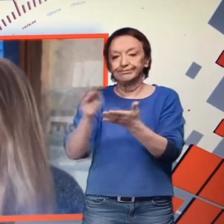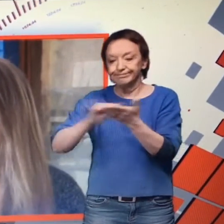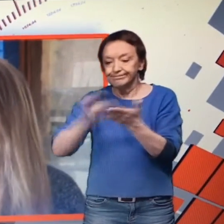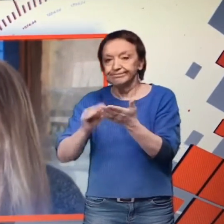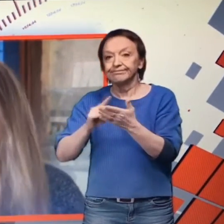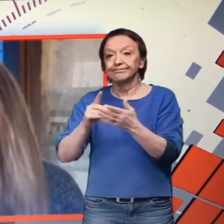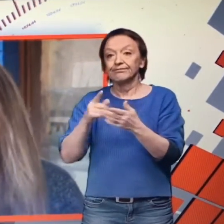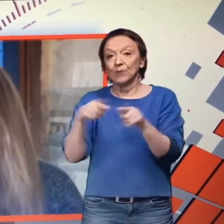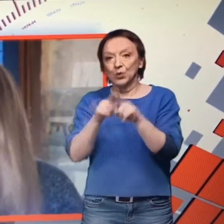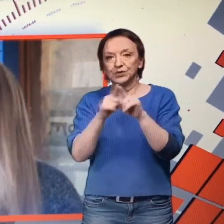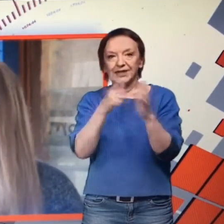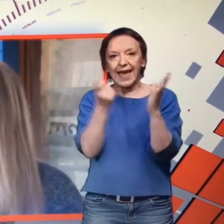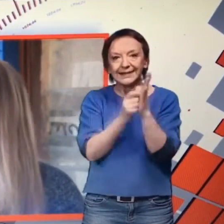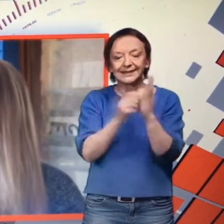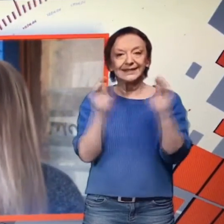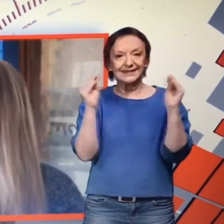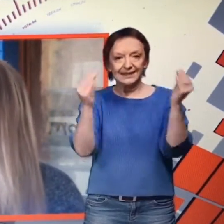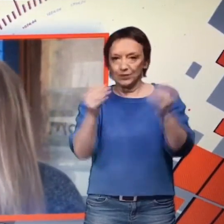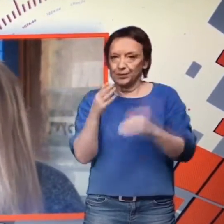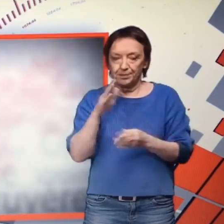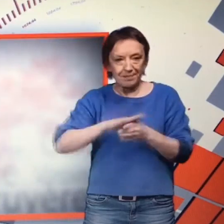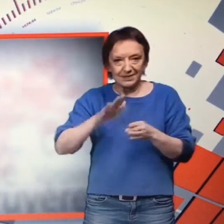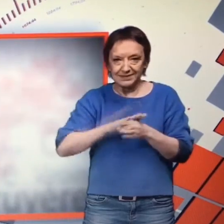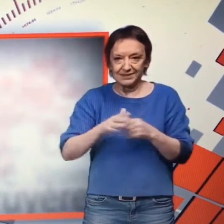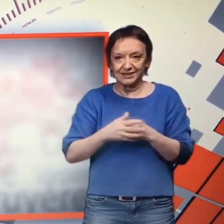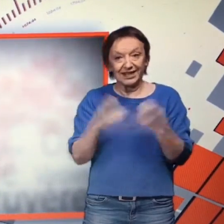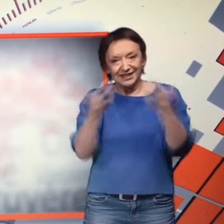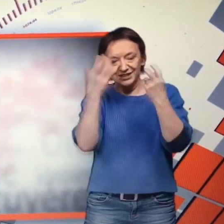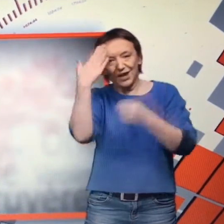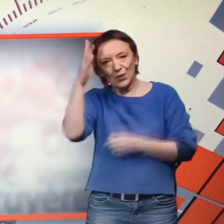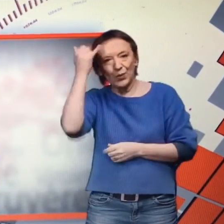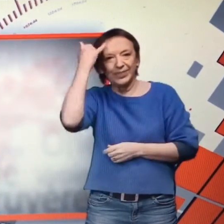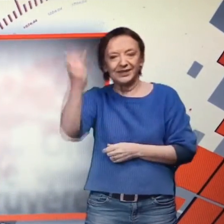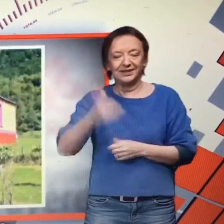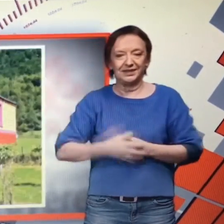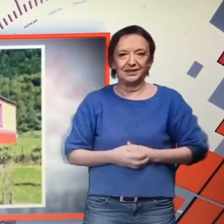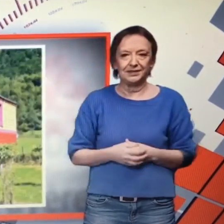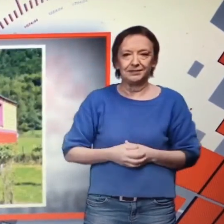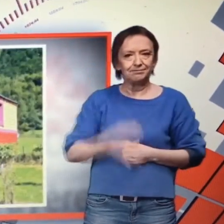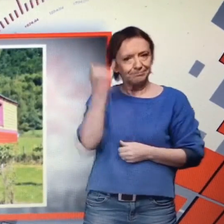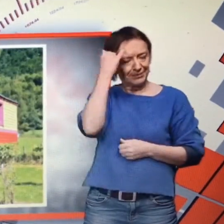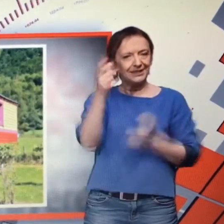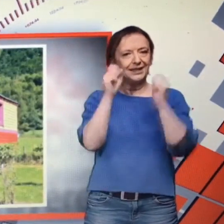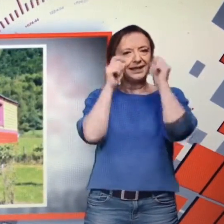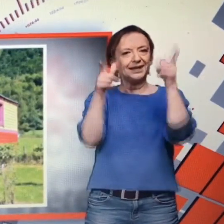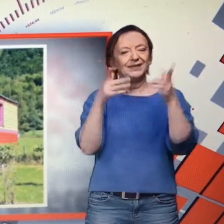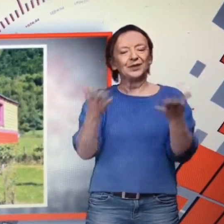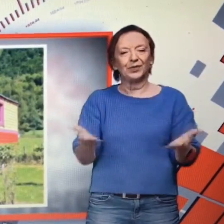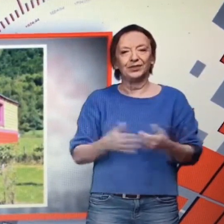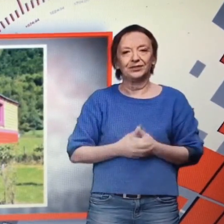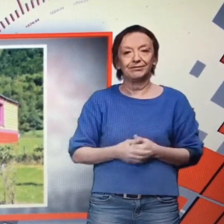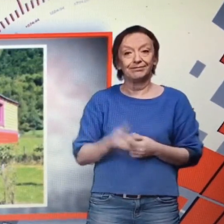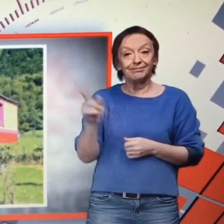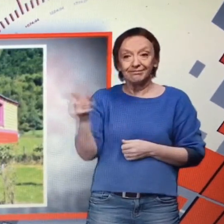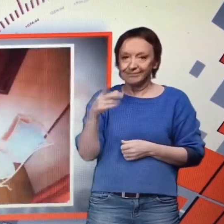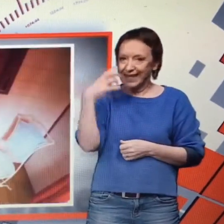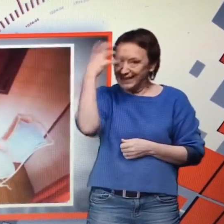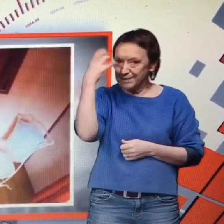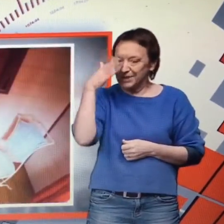salons, ça ne suffit pas toujours. Donc on essaie de trouver d'autres idées. Et des idées parfois surprenantes. Sandra envisage